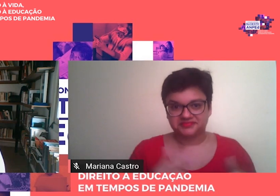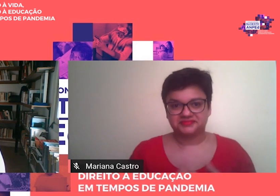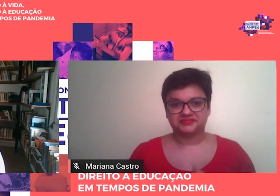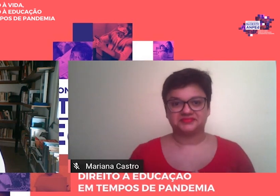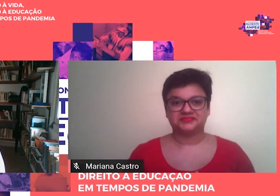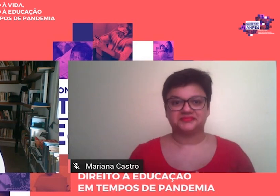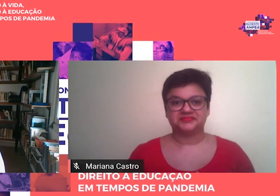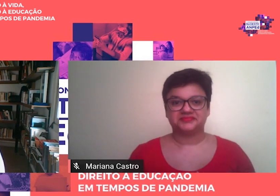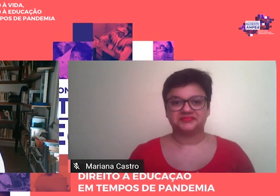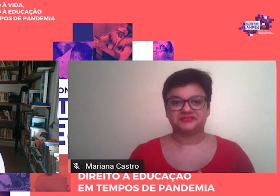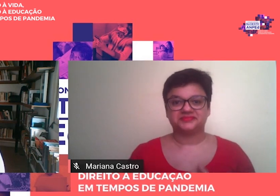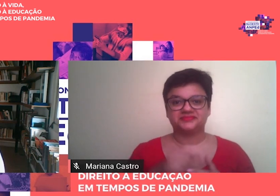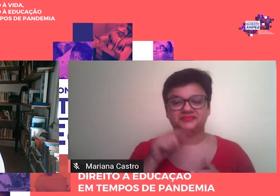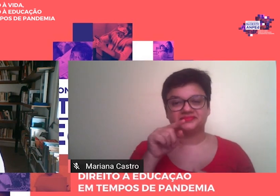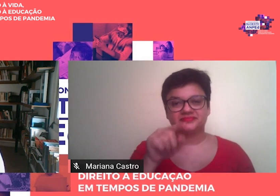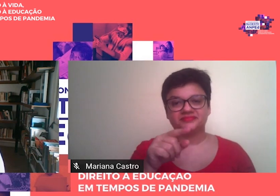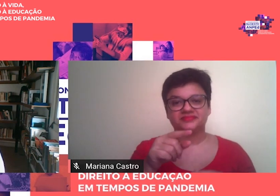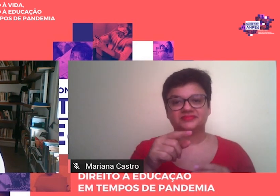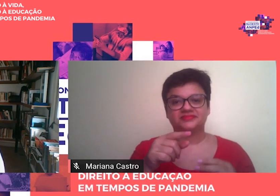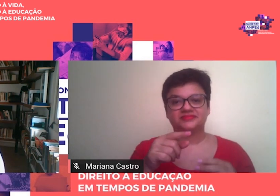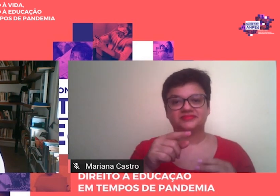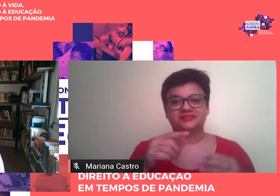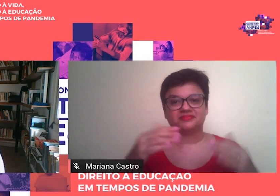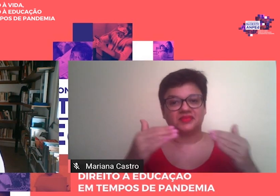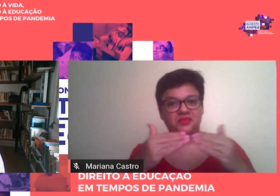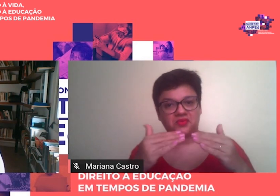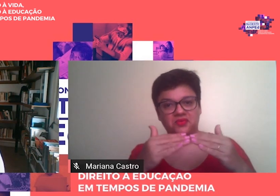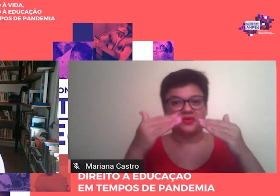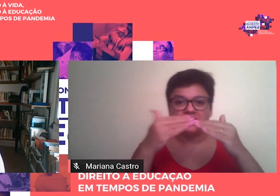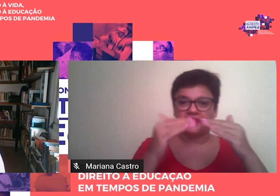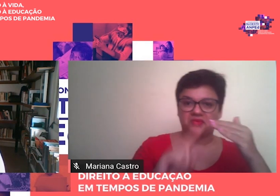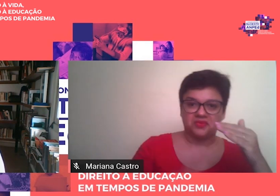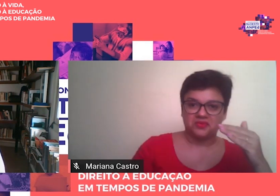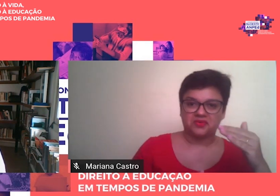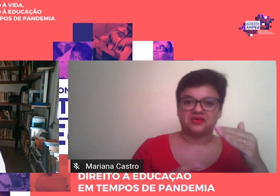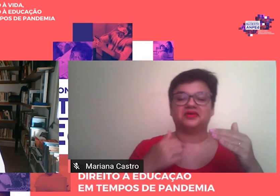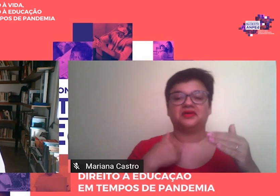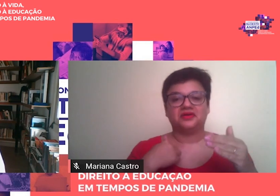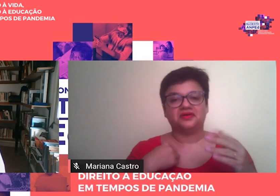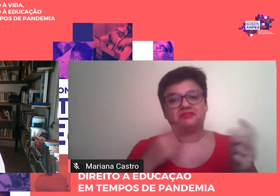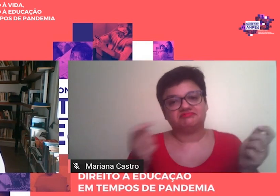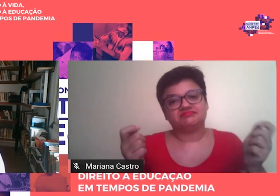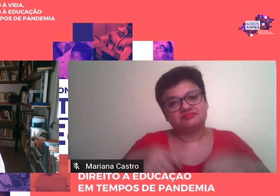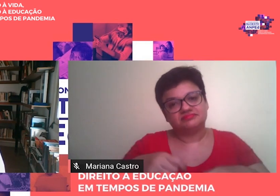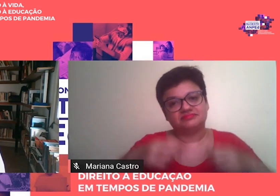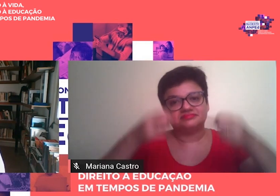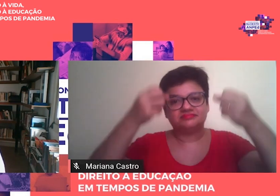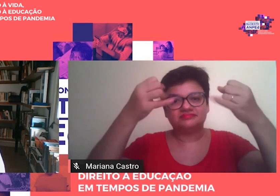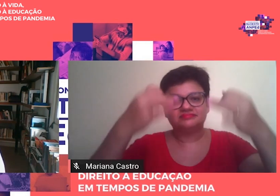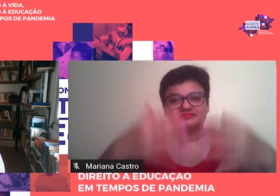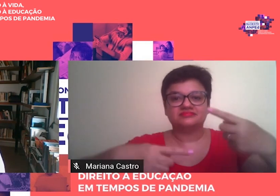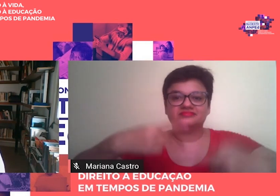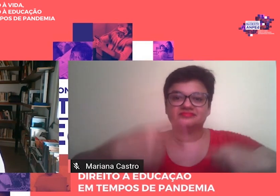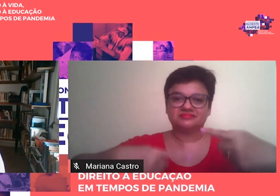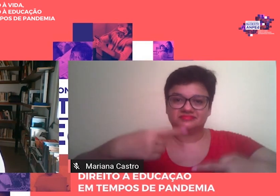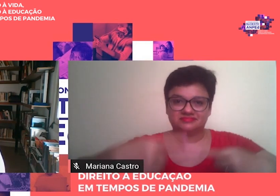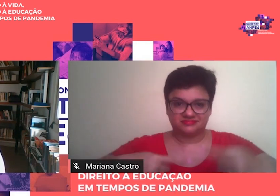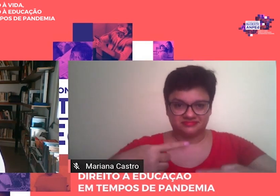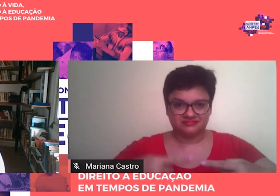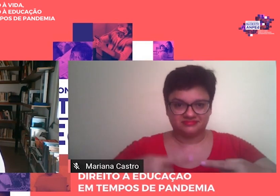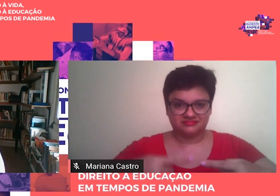de eventuais divergências ou insuficientes da minha obra poderiam ser discutidos e dirimidos,